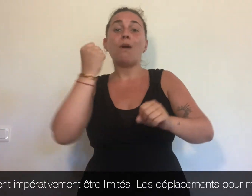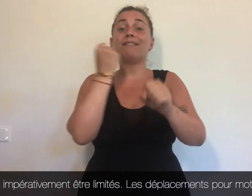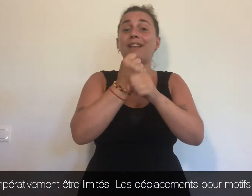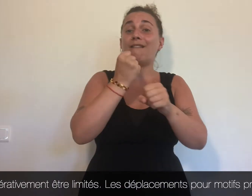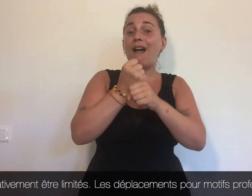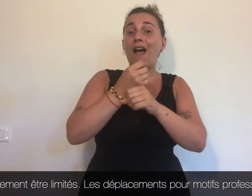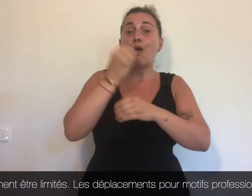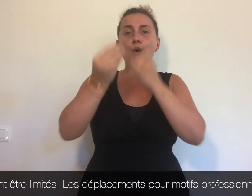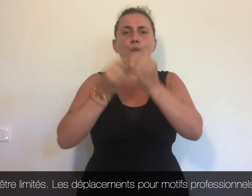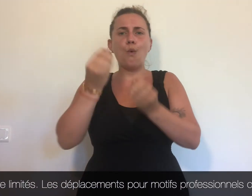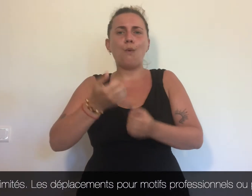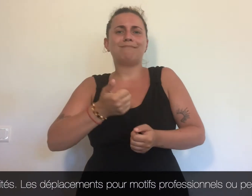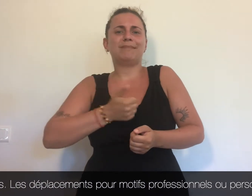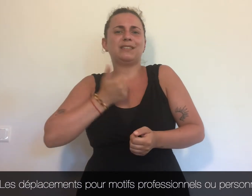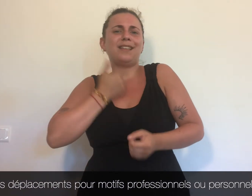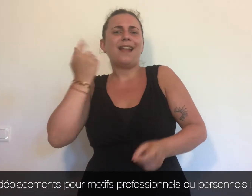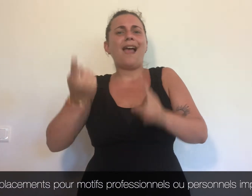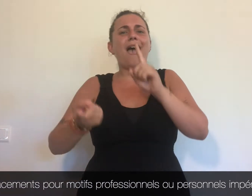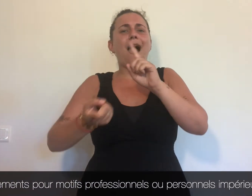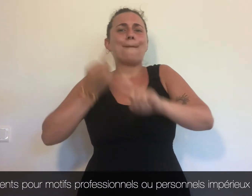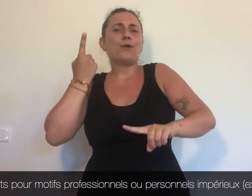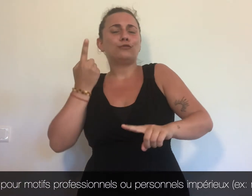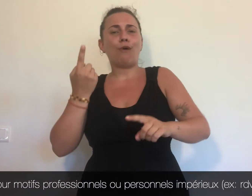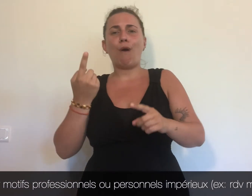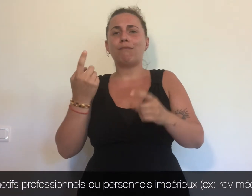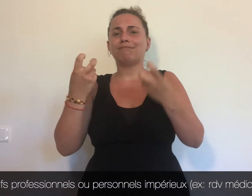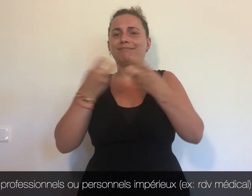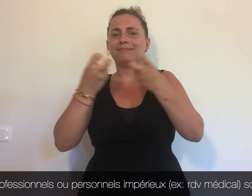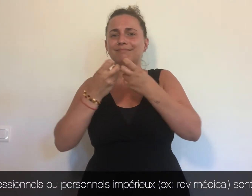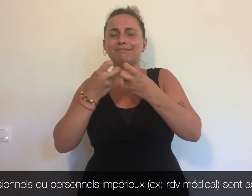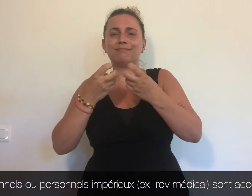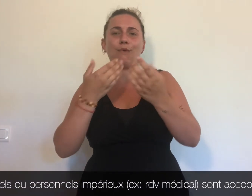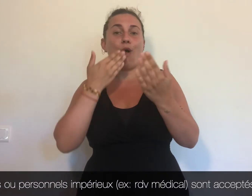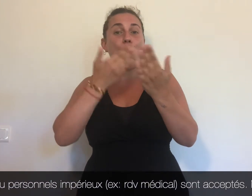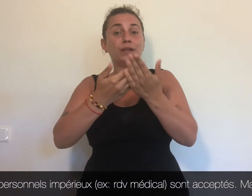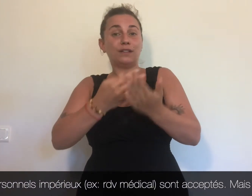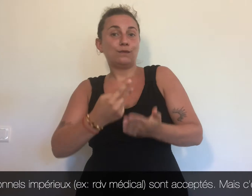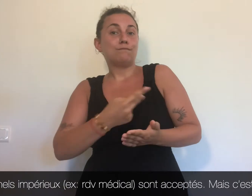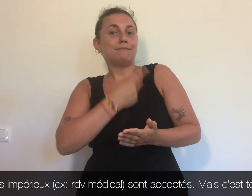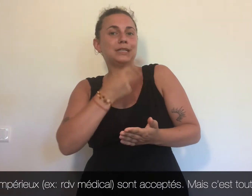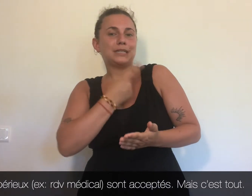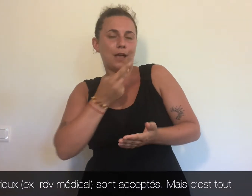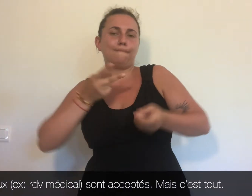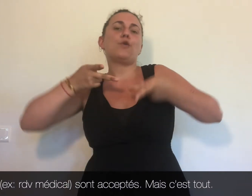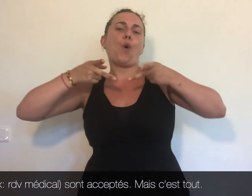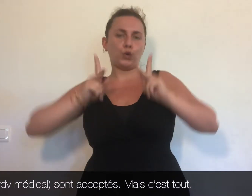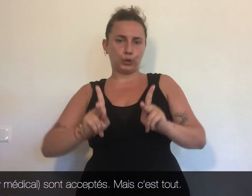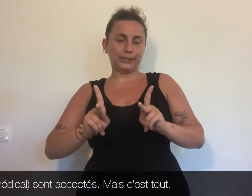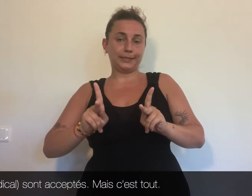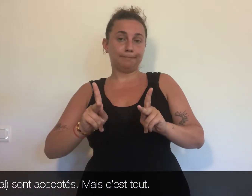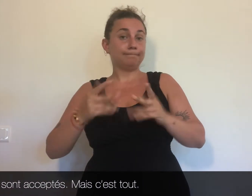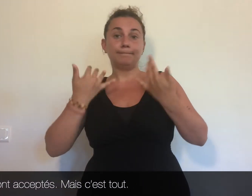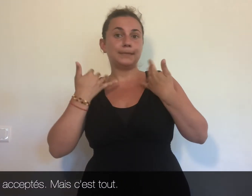déplacements pour motifs professionnels ou personnels impérieux, par exemple un rendez-vous médical, sont acceptés, mais c'est tout